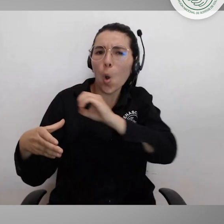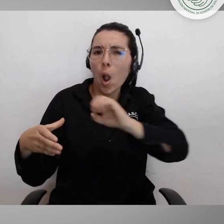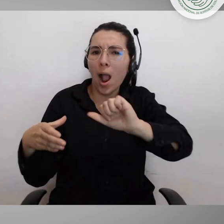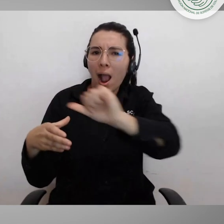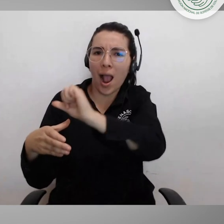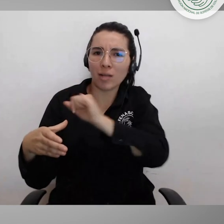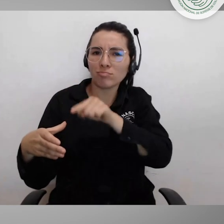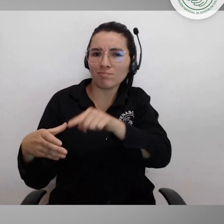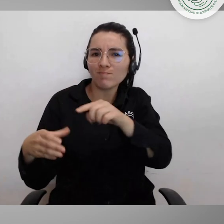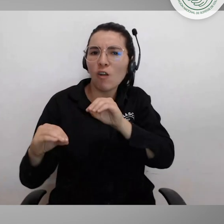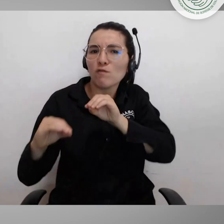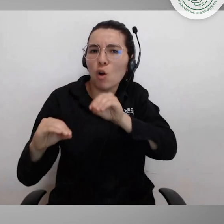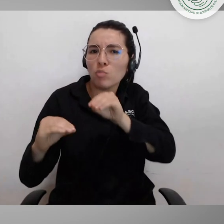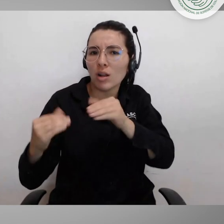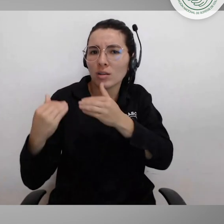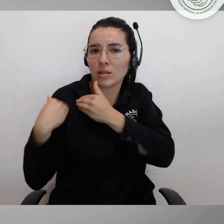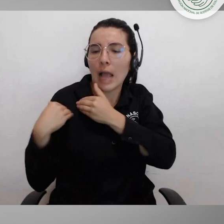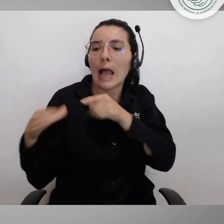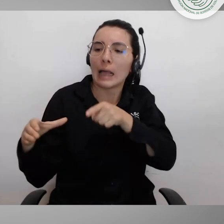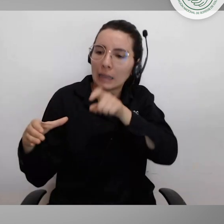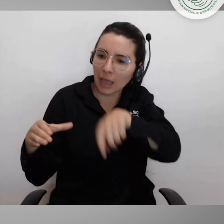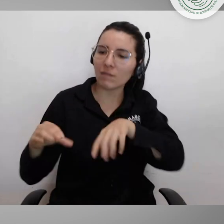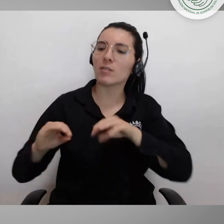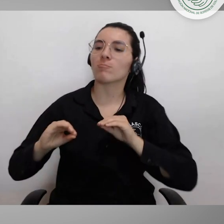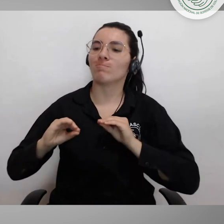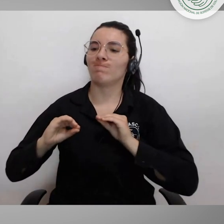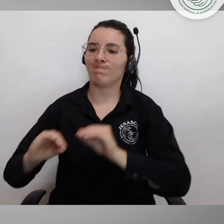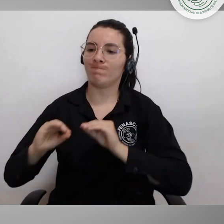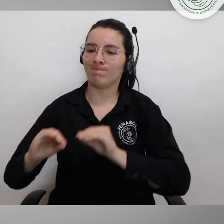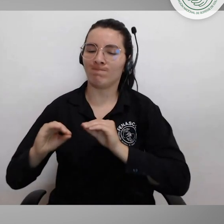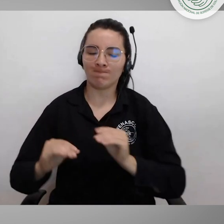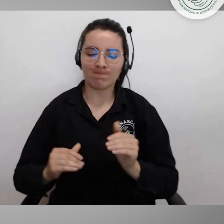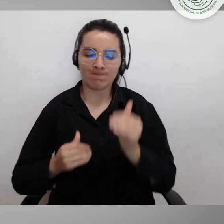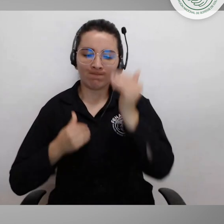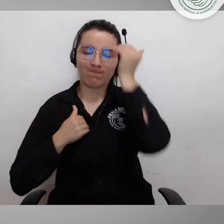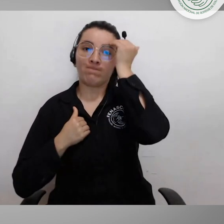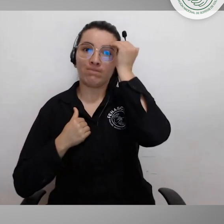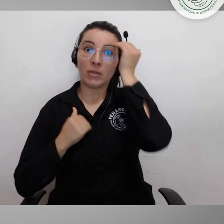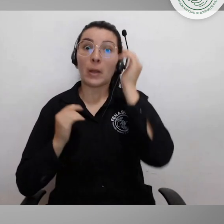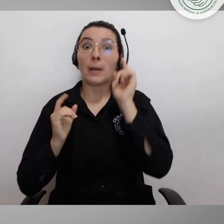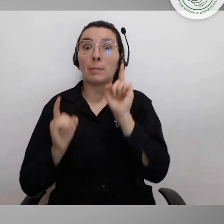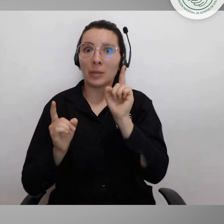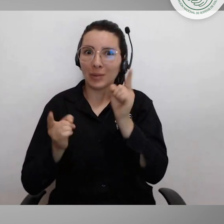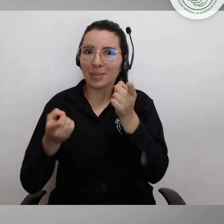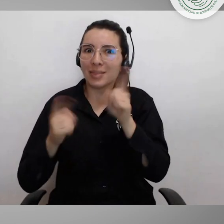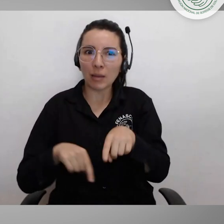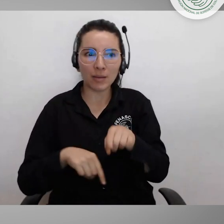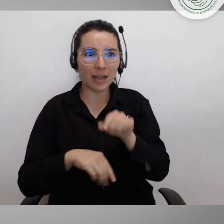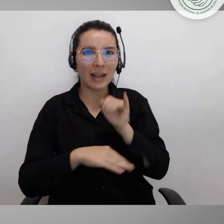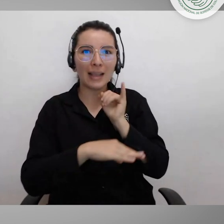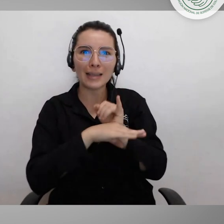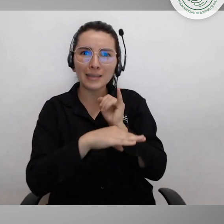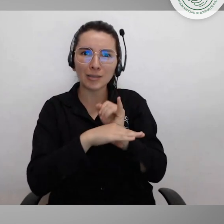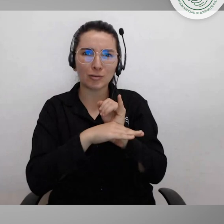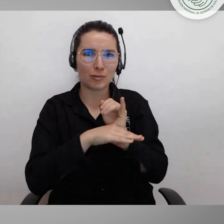proceso de formación a las personas formadoras, a los maestros y maestras, a los docentes,